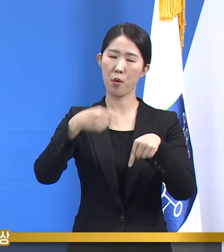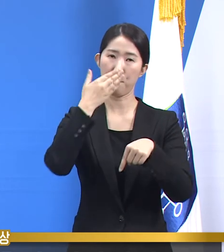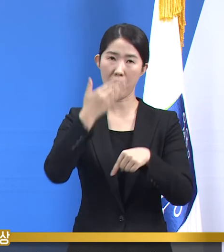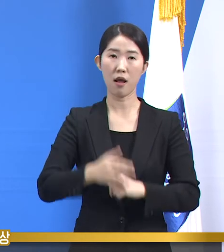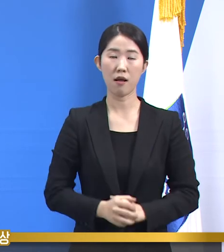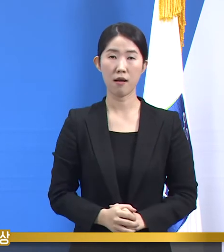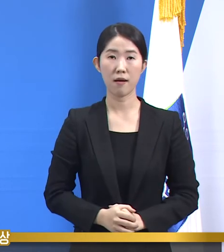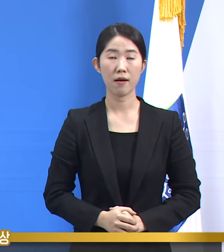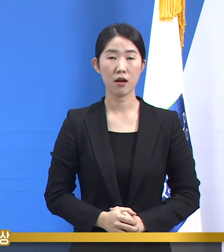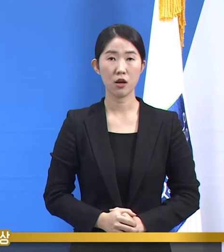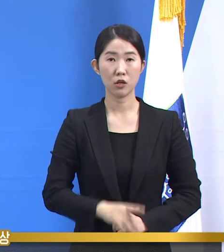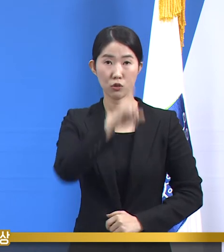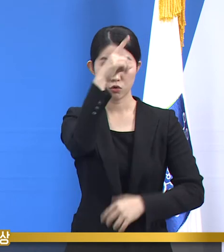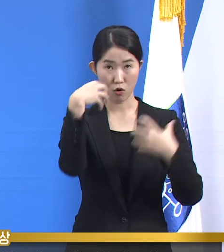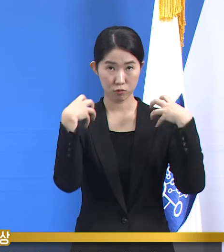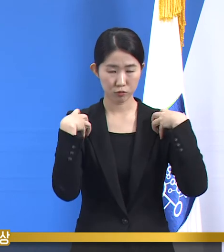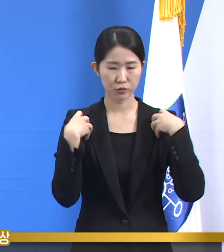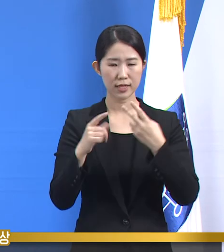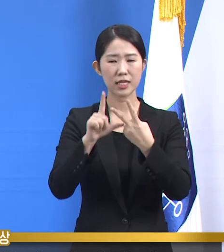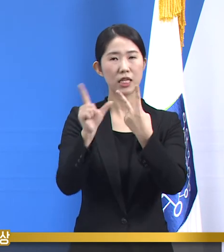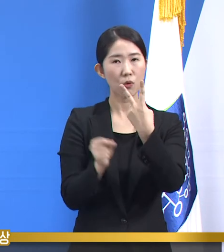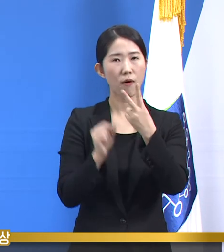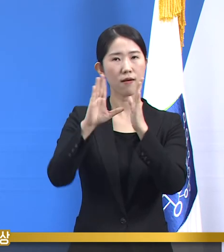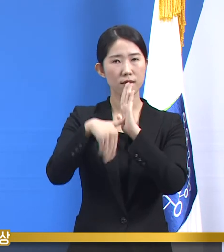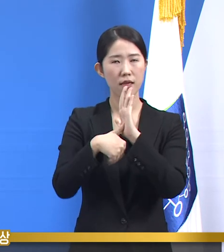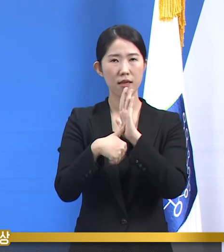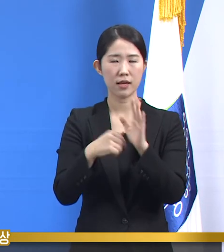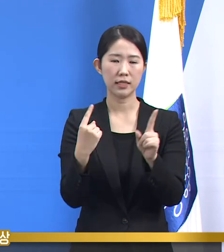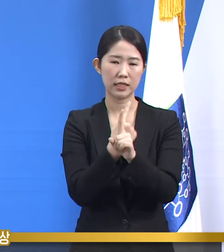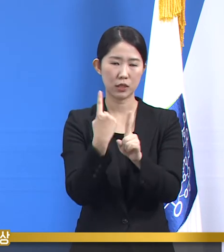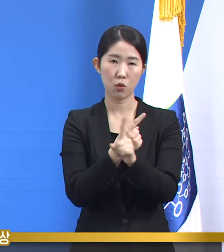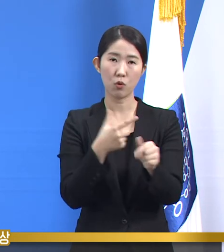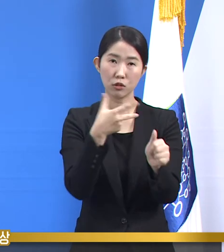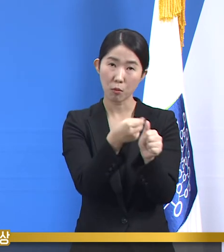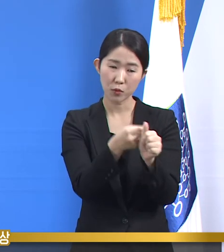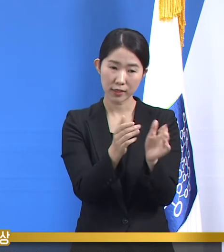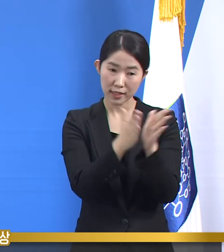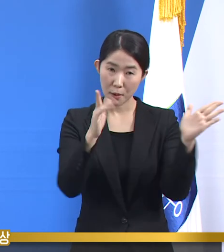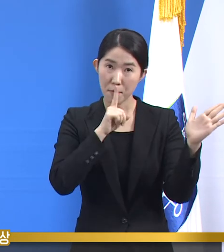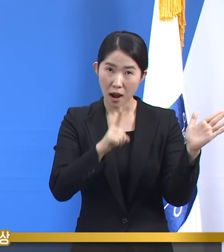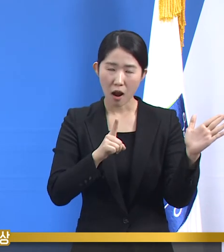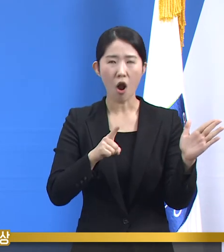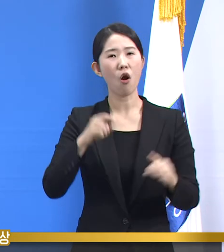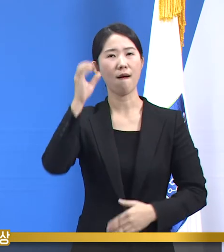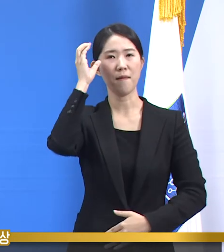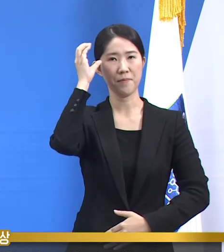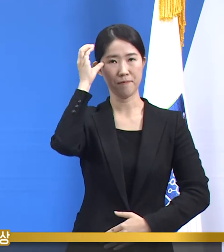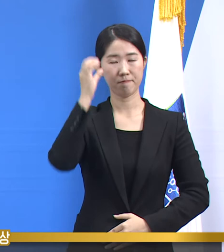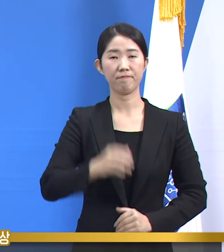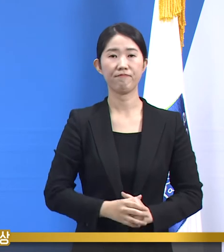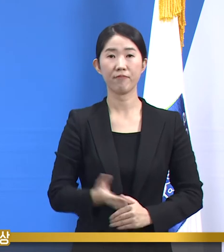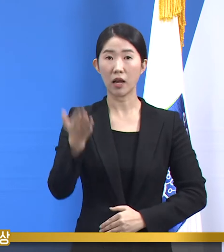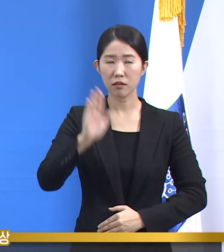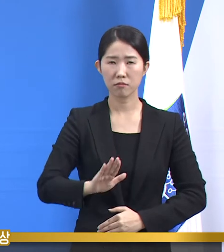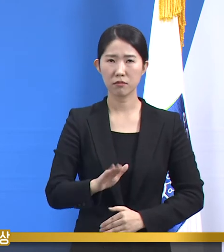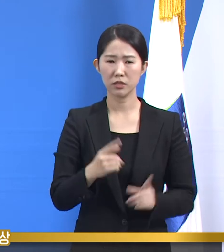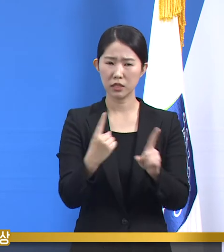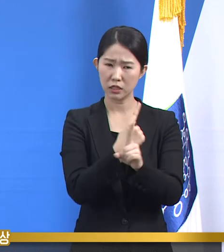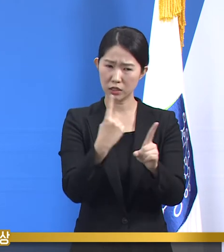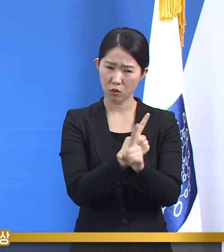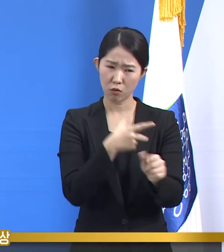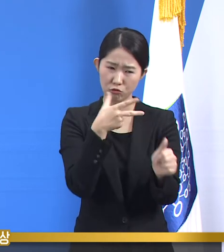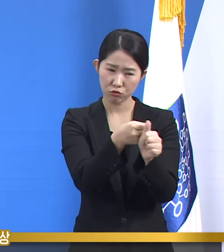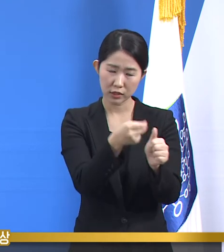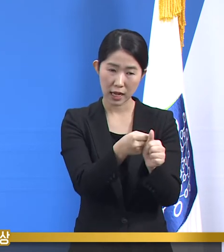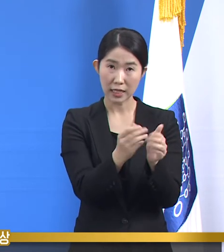2월에 백신 접종 사업이 시작될 것으로 발표하였고 기대가 큽니다. 하지만 백신 프로그램이 시작되는